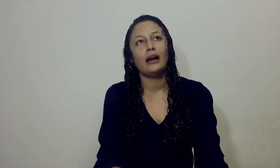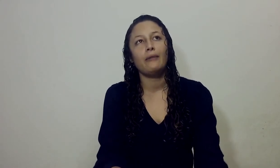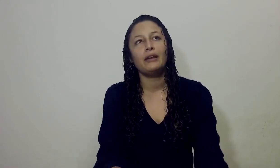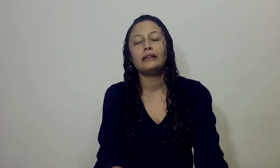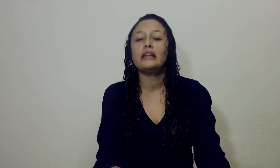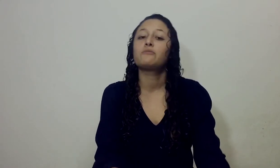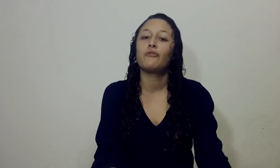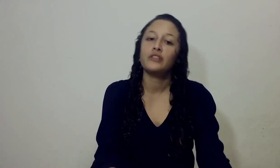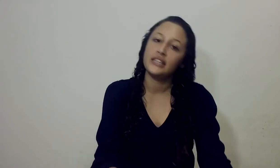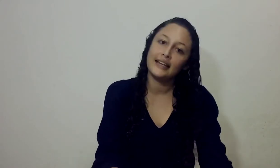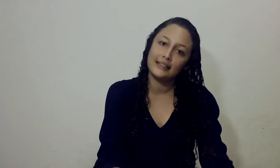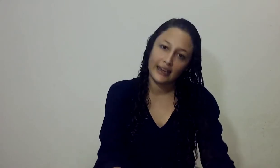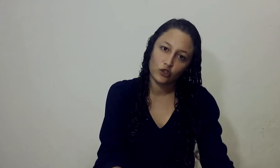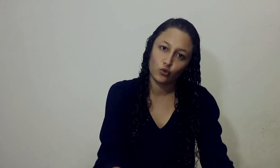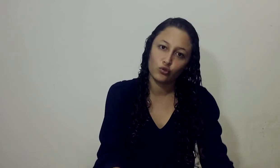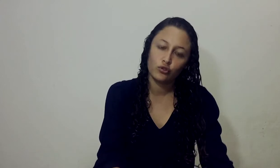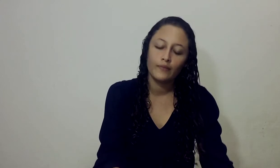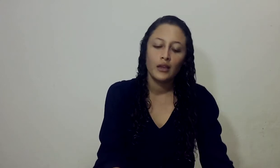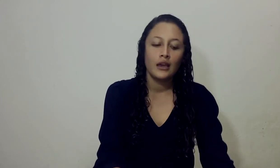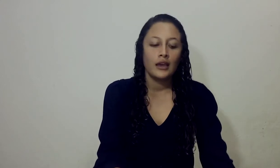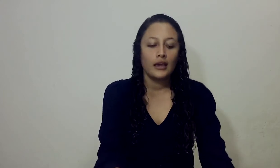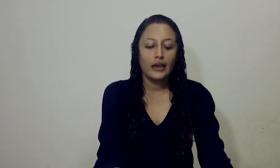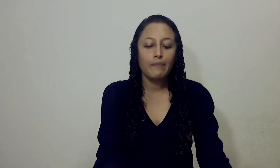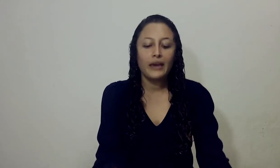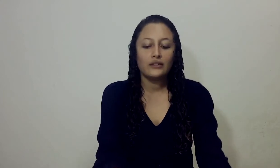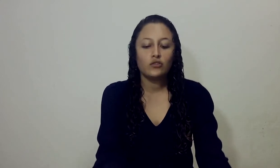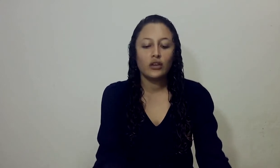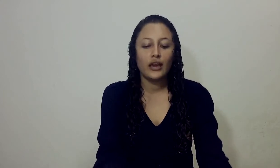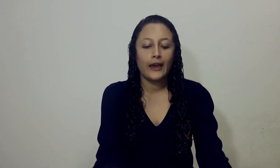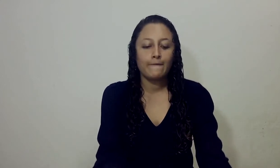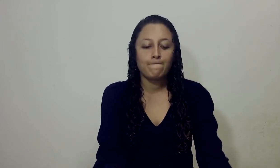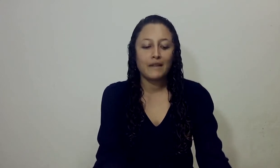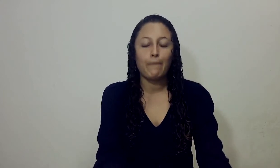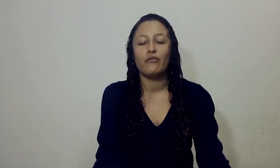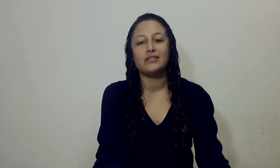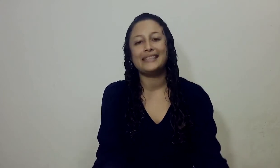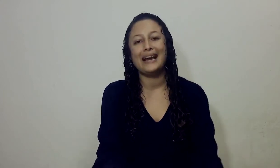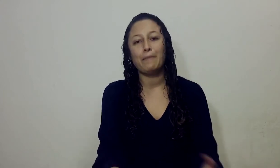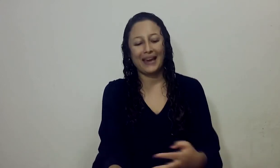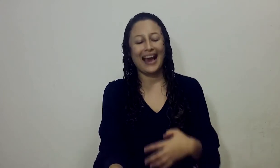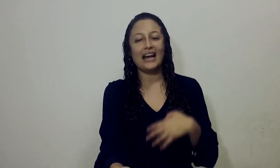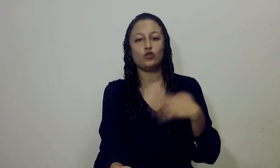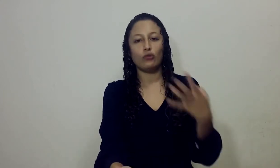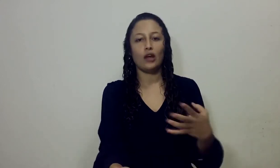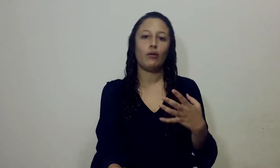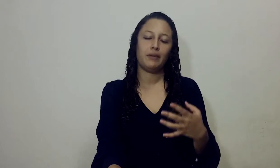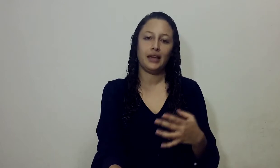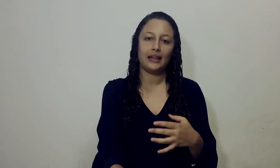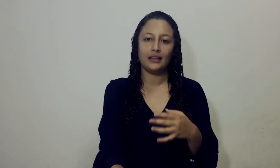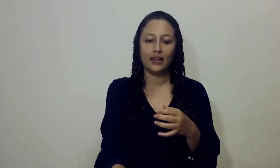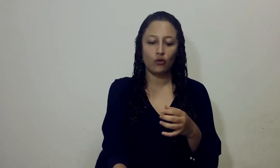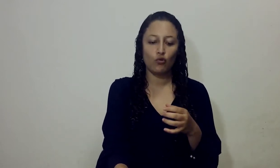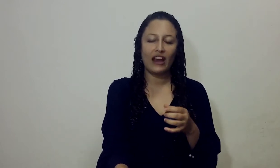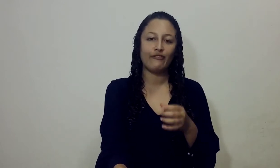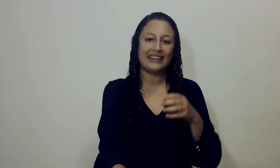vienen a la mente las profecías de Jesús Y pienso que la profecía me ha ayudado a